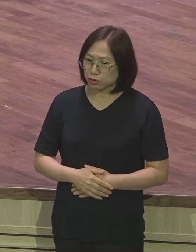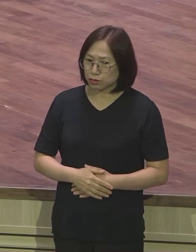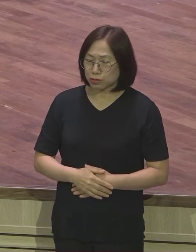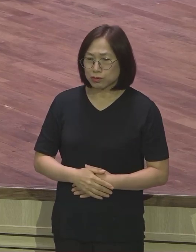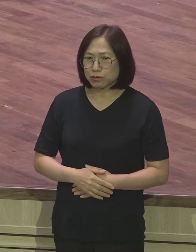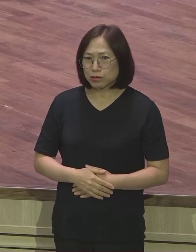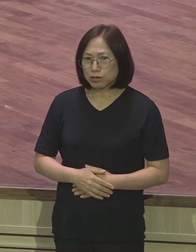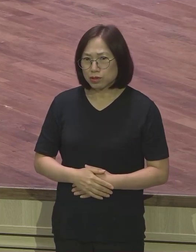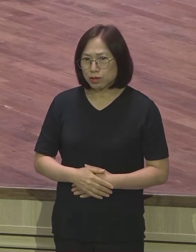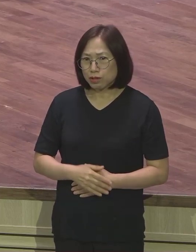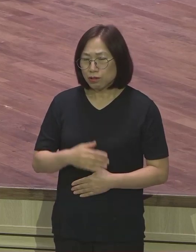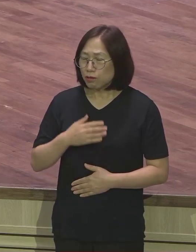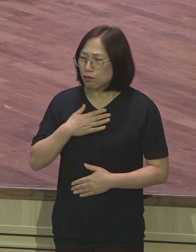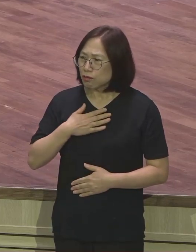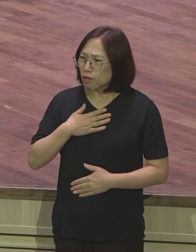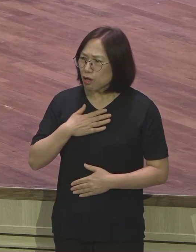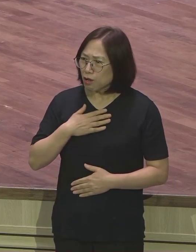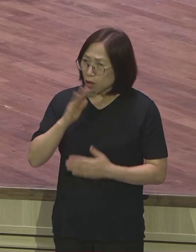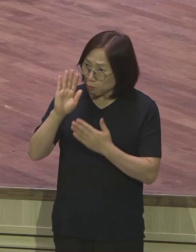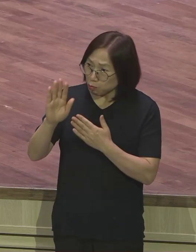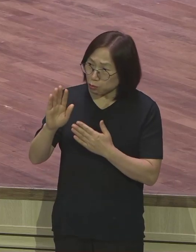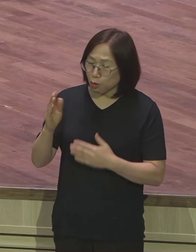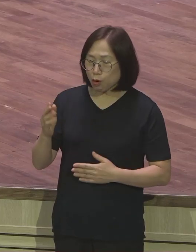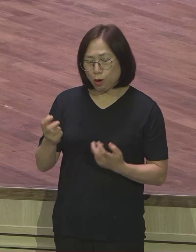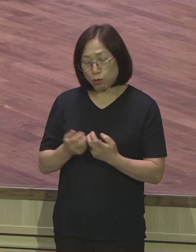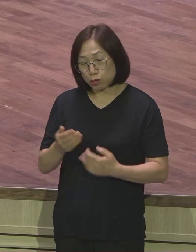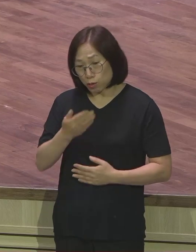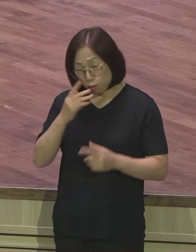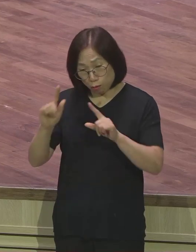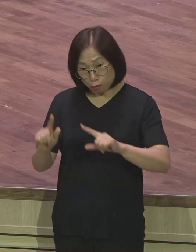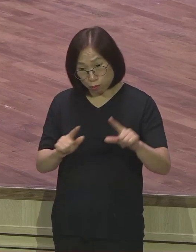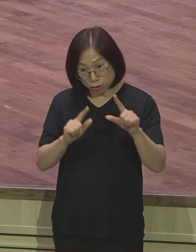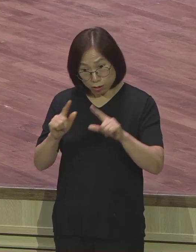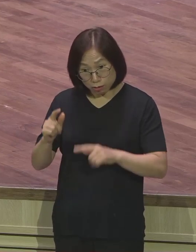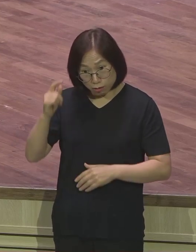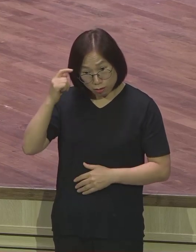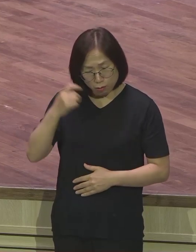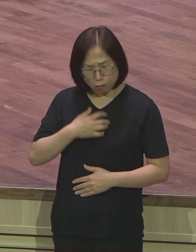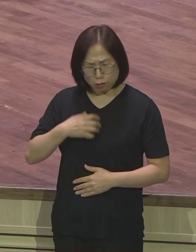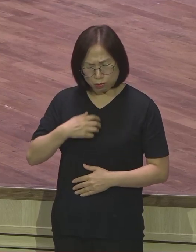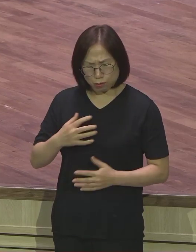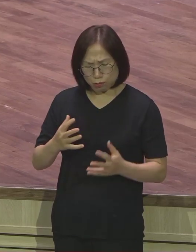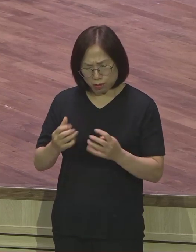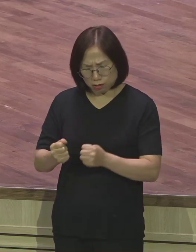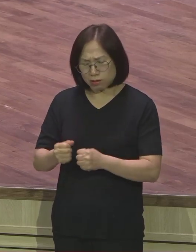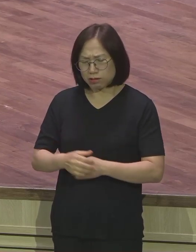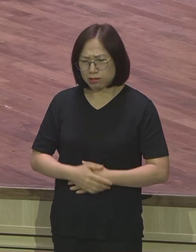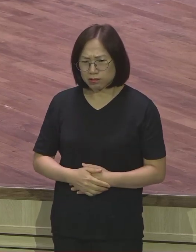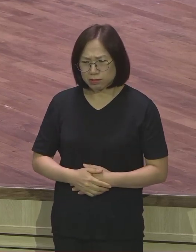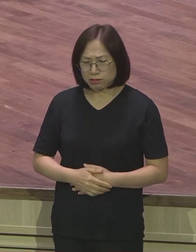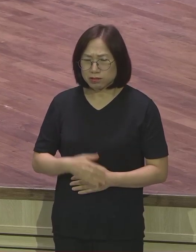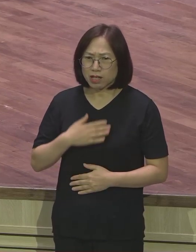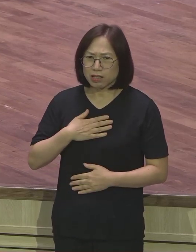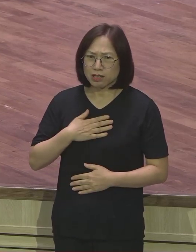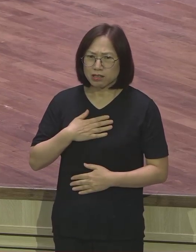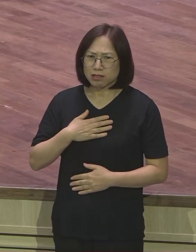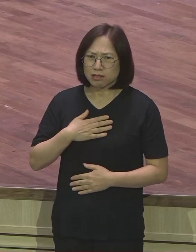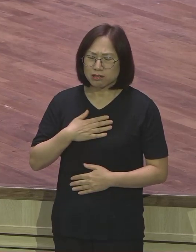날 받아주겠는가 이런 생각으로 가득 차게 됐습니다. 사실 저는 결혼도 아마 못할 거라고